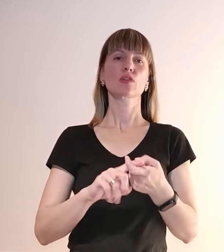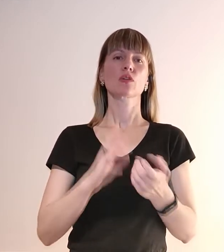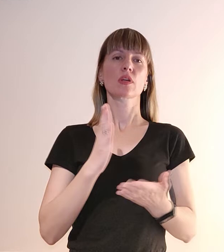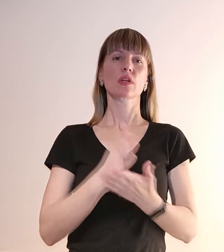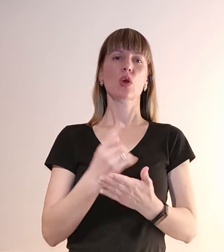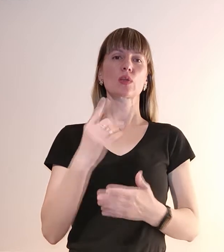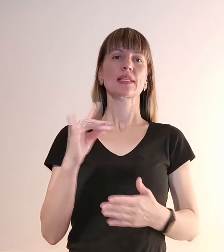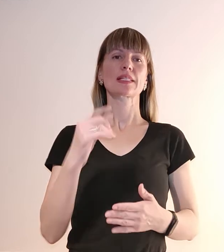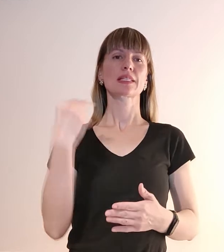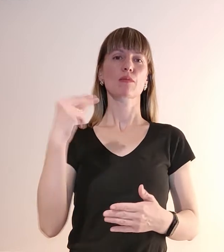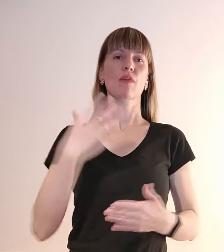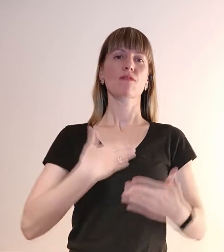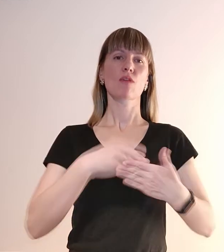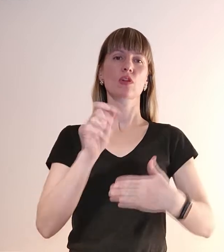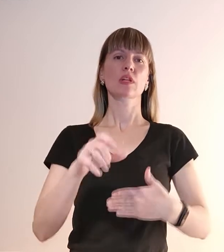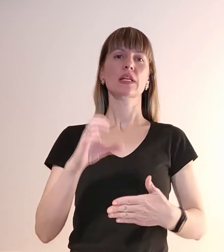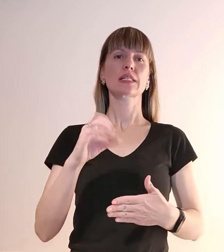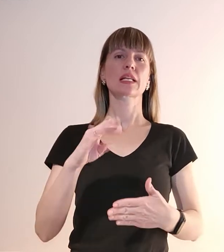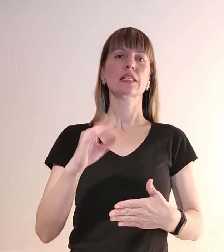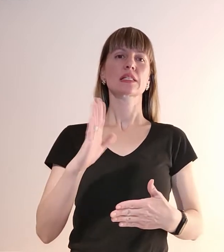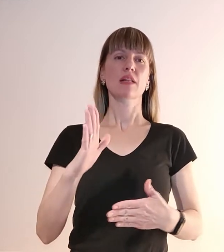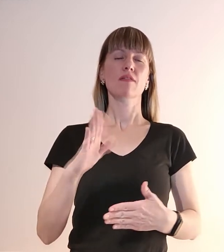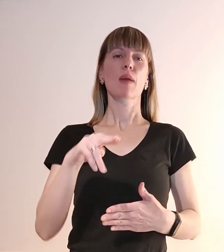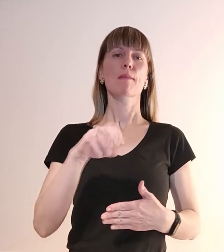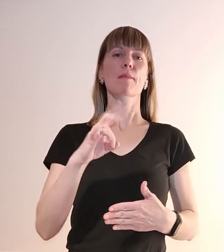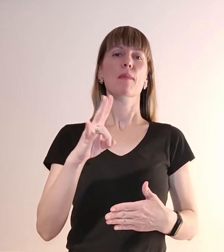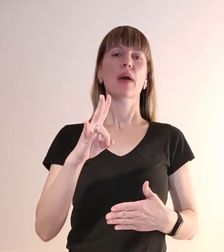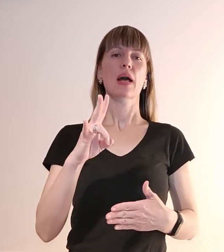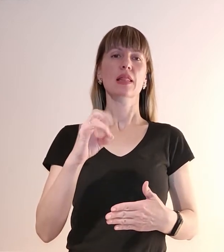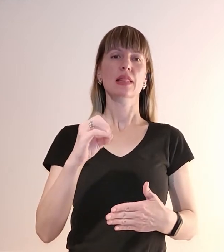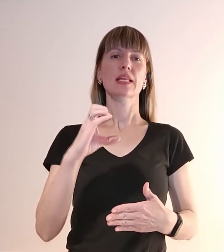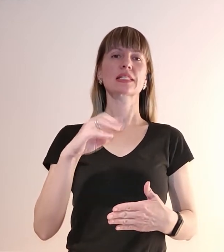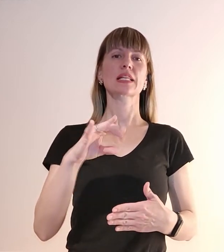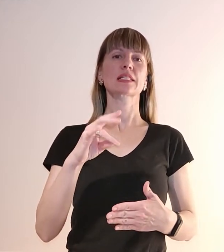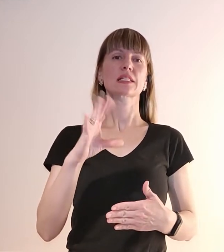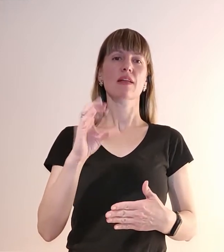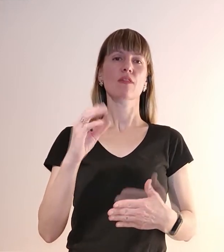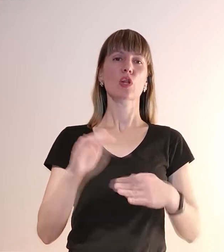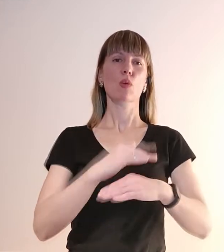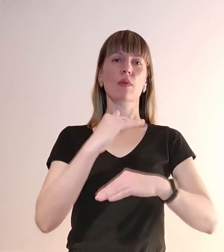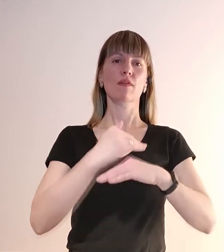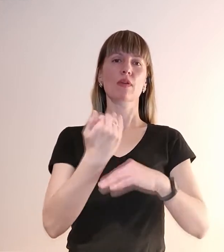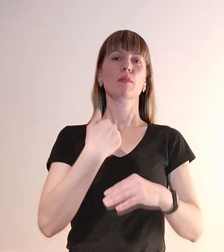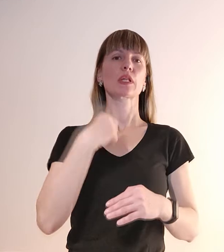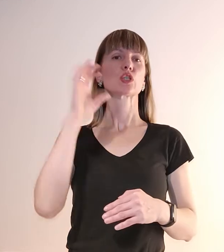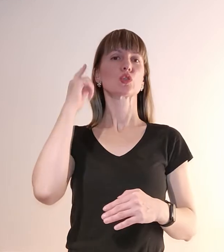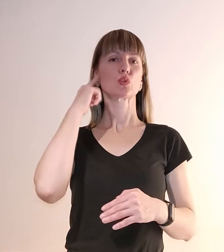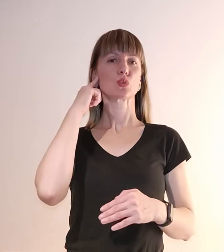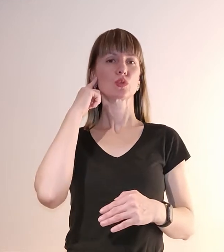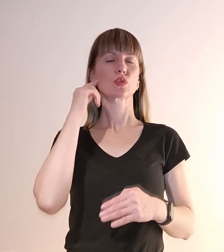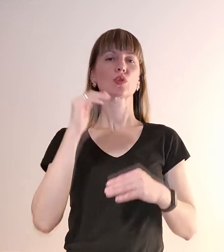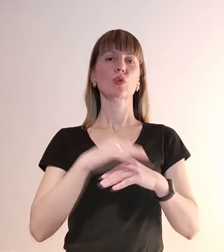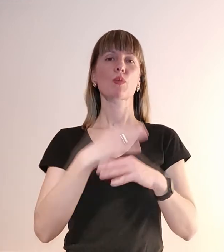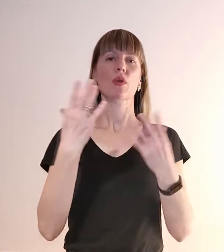із запоріжських волонтерів Станіслав. Пане Станіславе, добрий вечір. Ви мене чуєте? Доброго дня, вітаю.